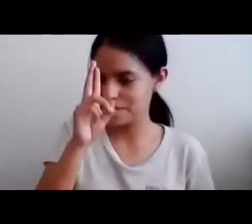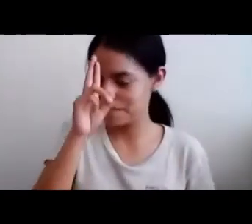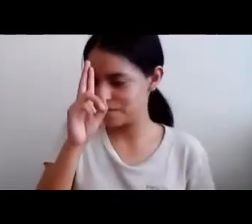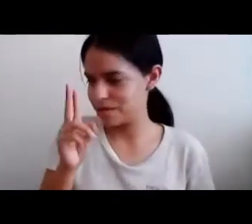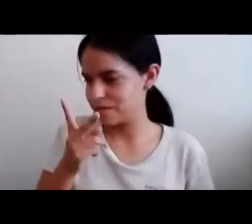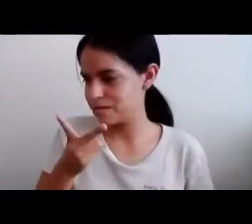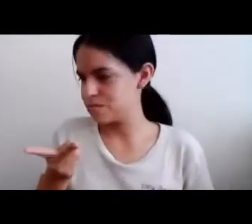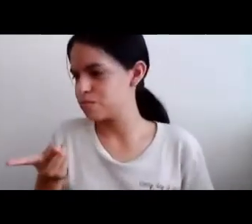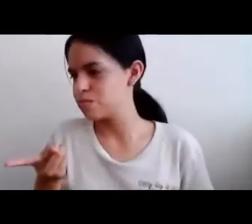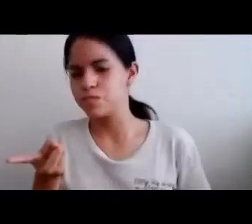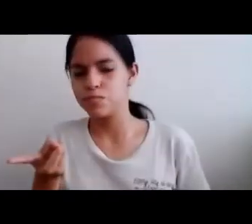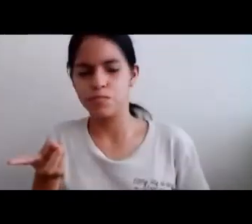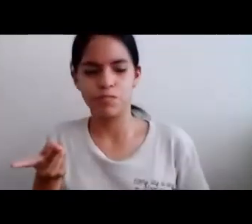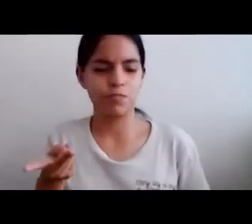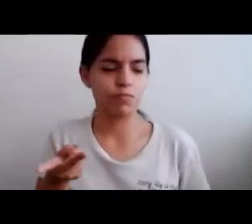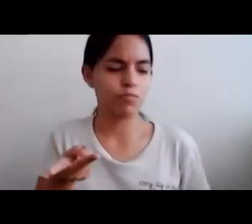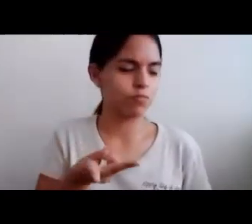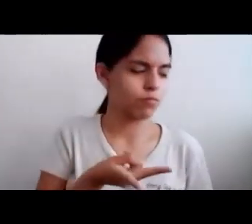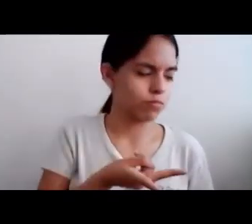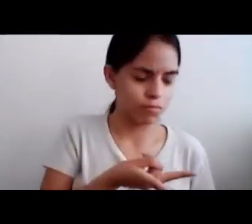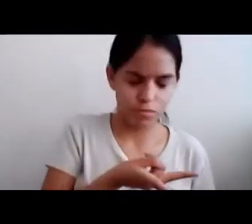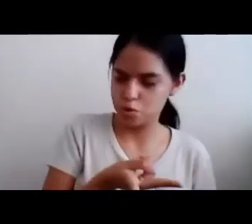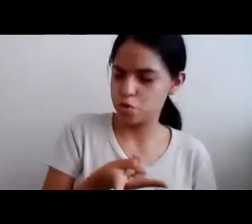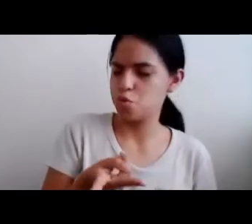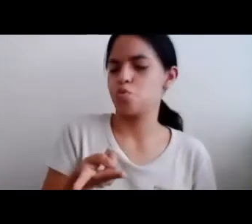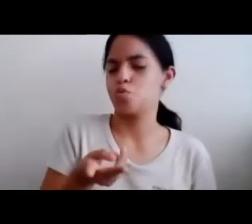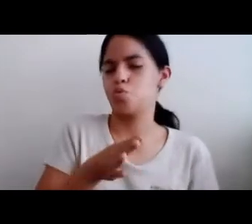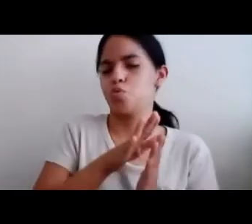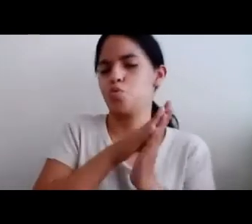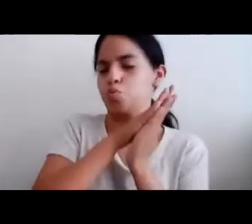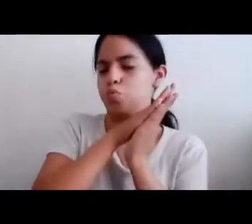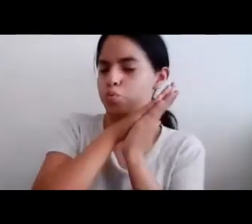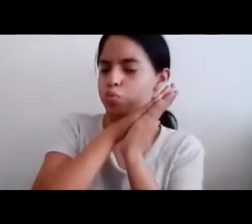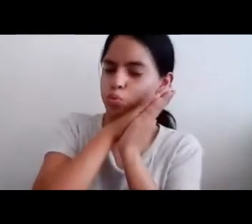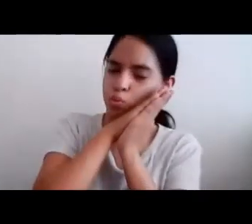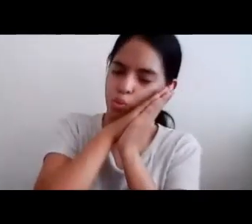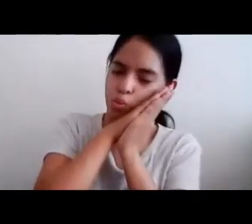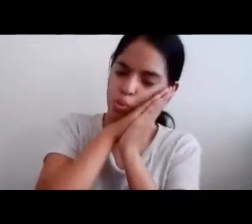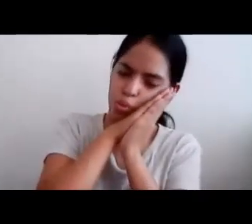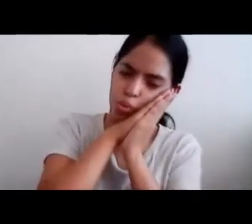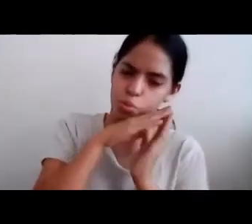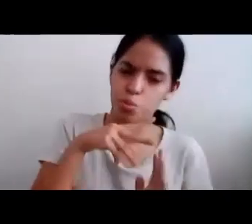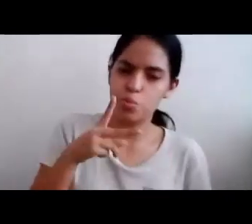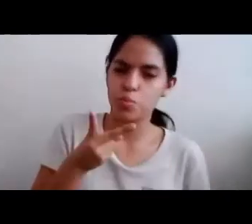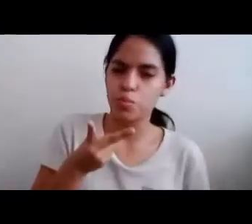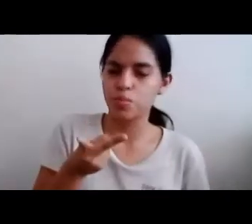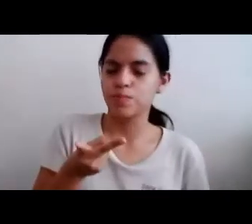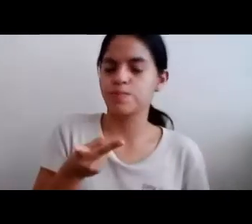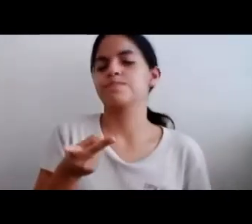Todos dormidos Le causó Gran admiración Están todos Durmiendo